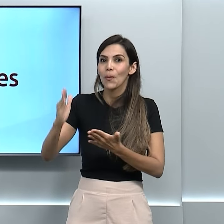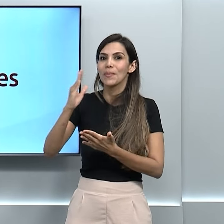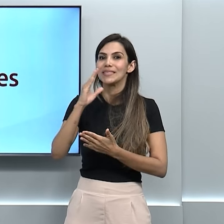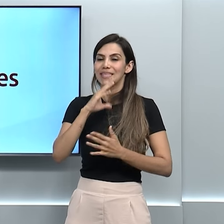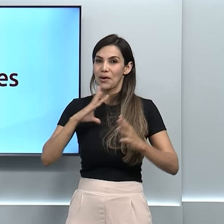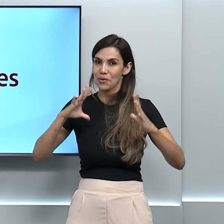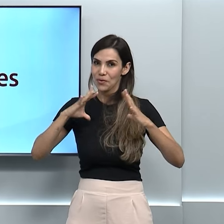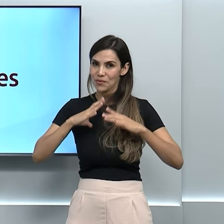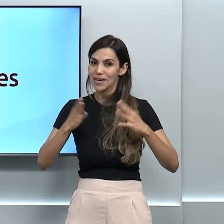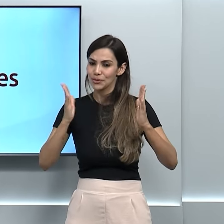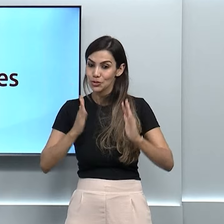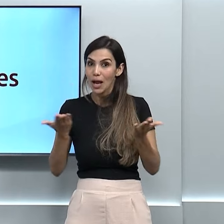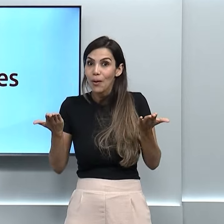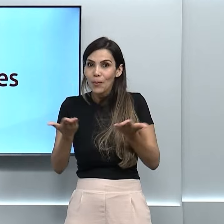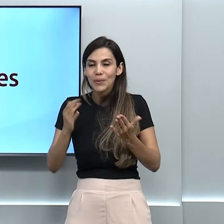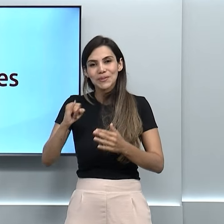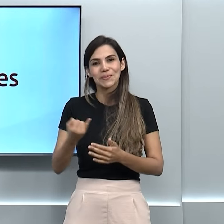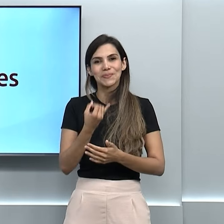feriado hoje.